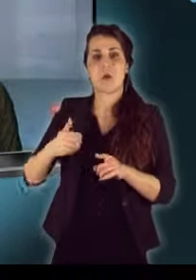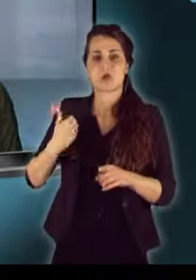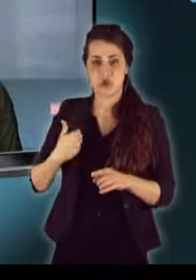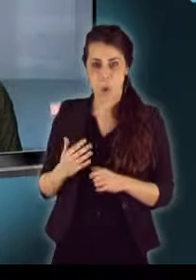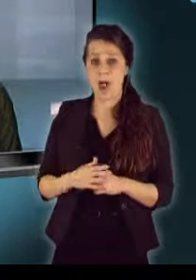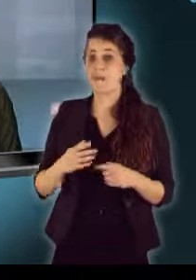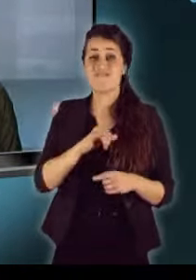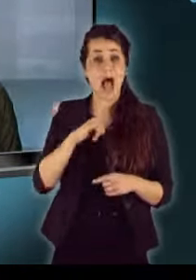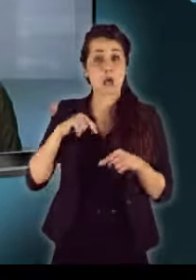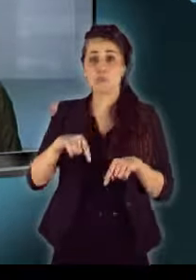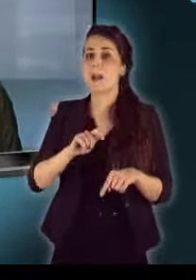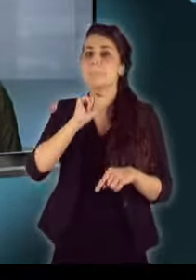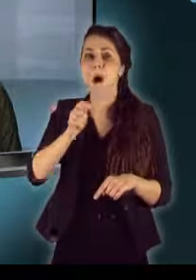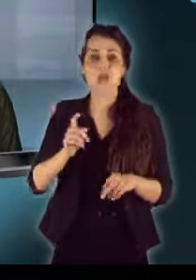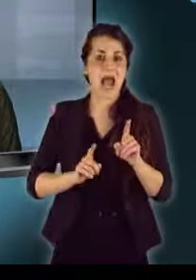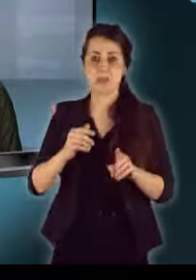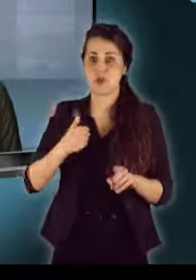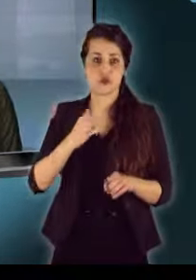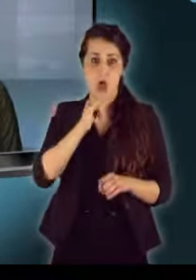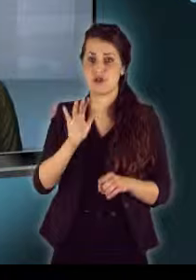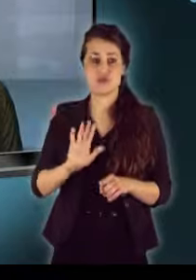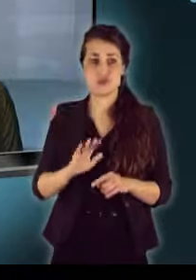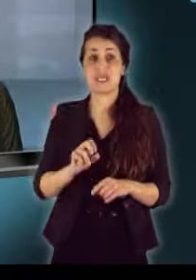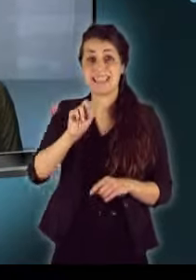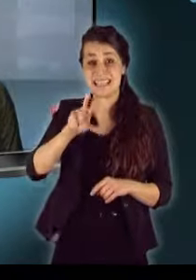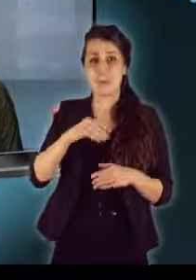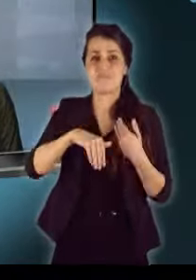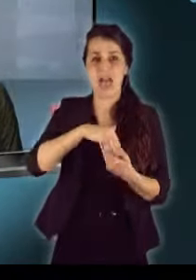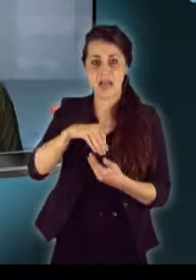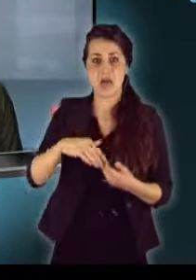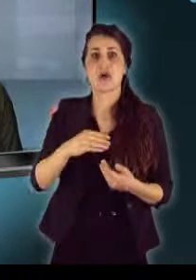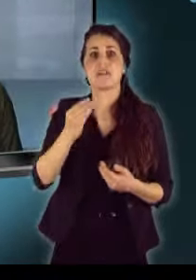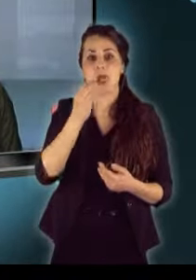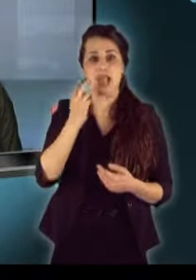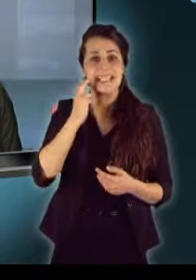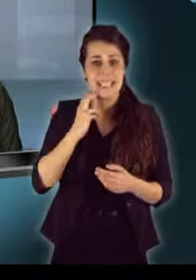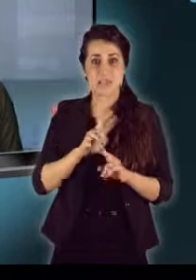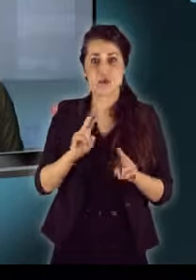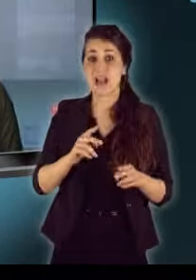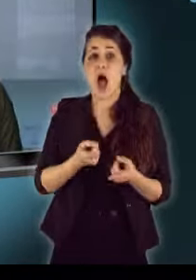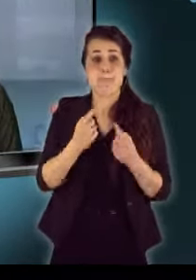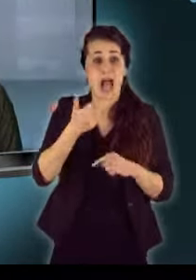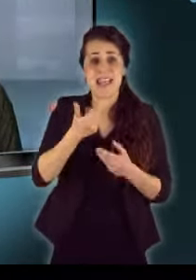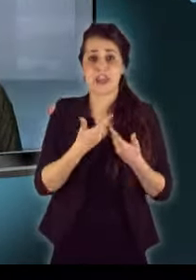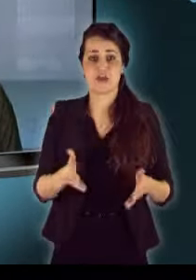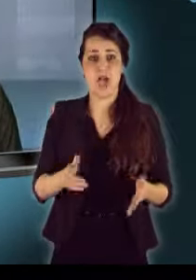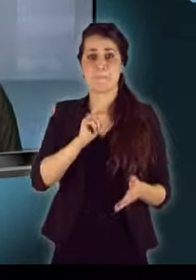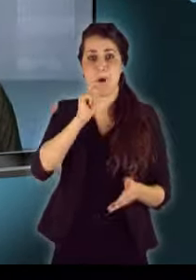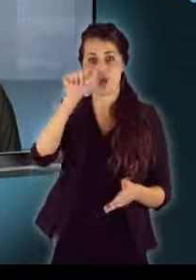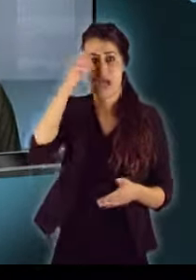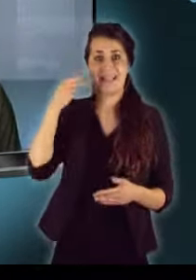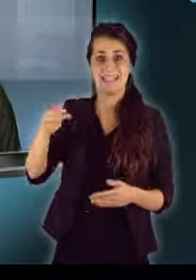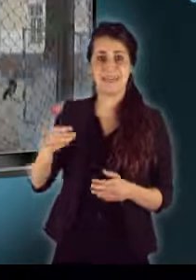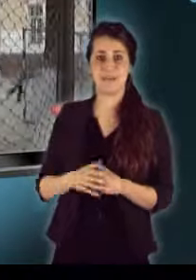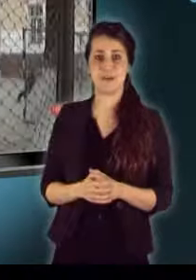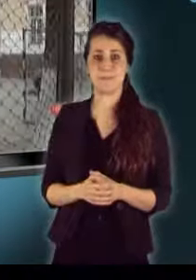városban nincsenek önálló magyar általános iskolák. 13 vegyes tanintézmény van, közülük egy sem viseli magyar embernevét.